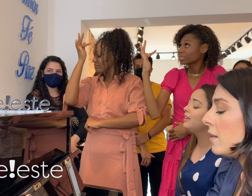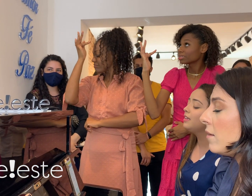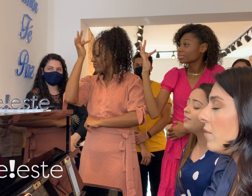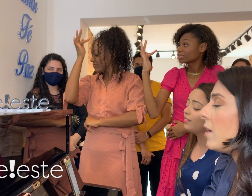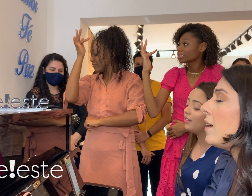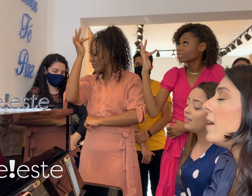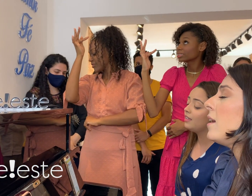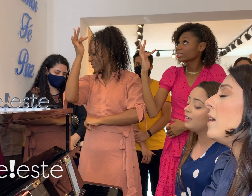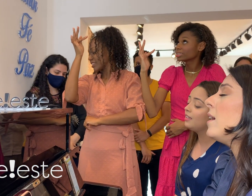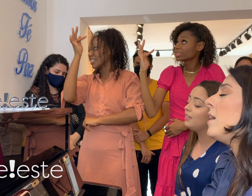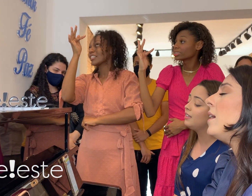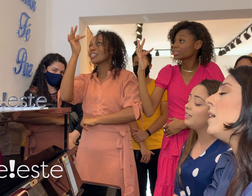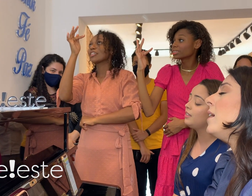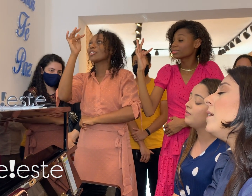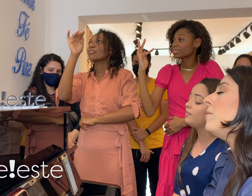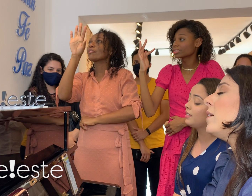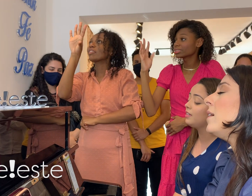vive,